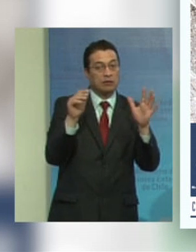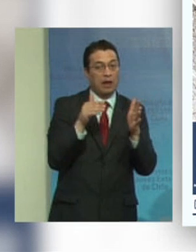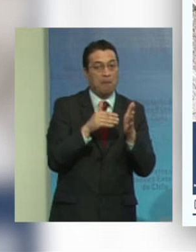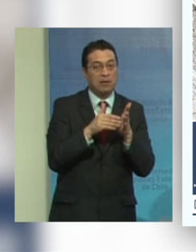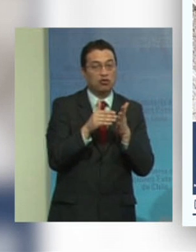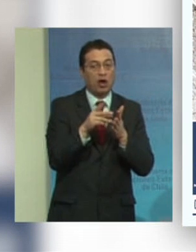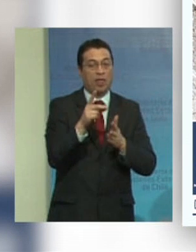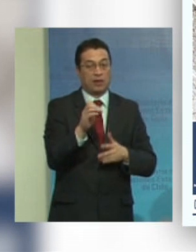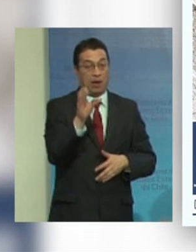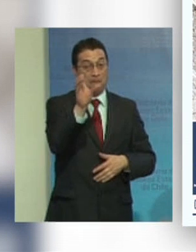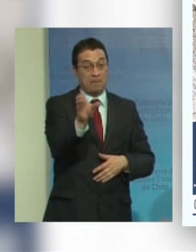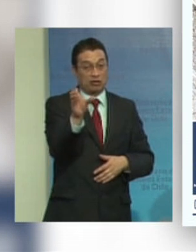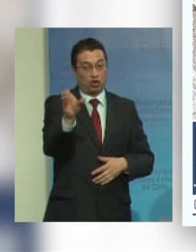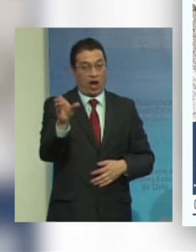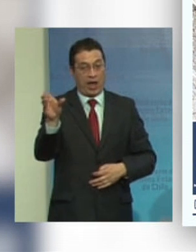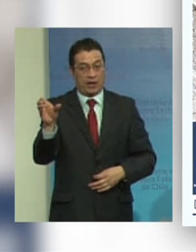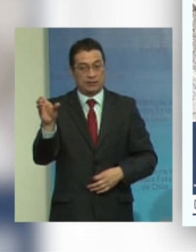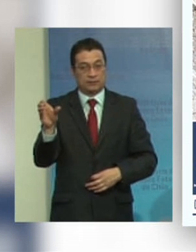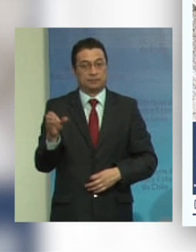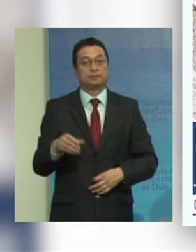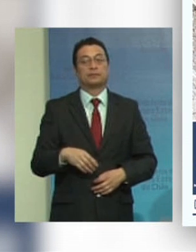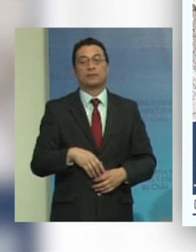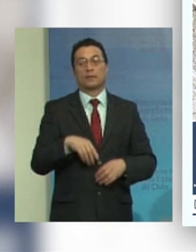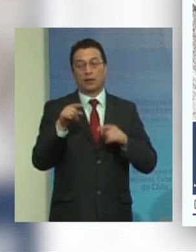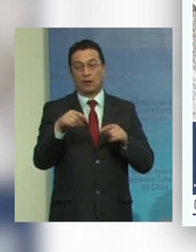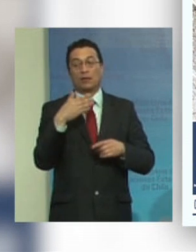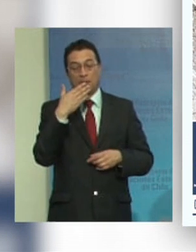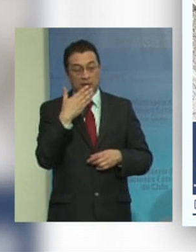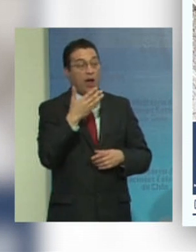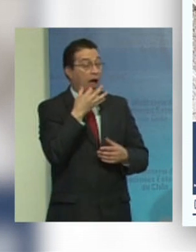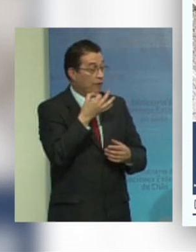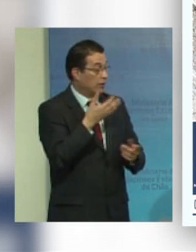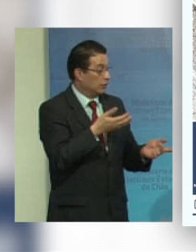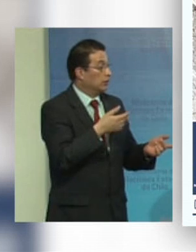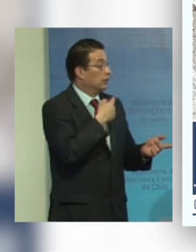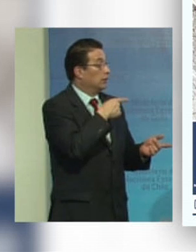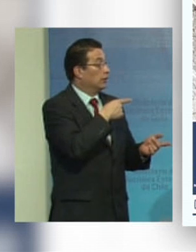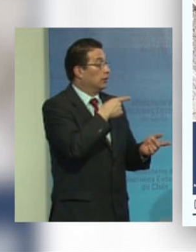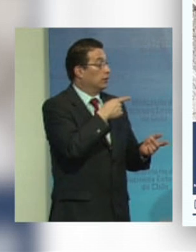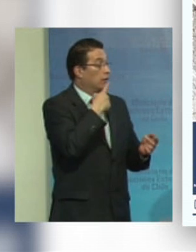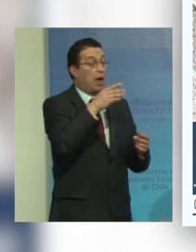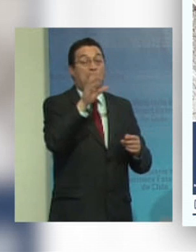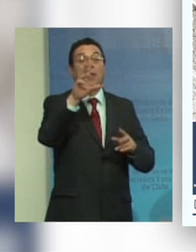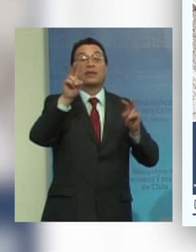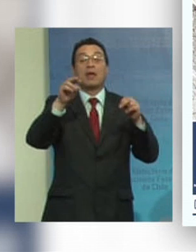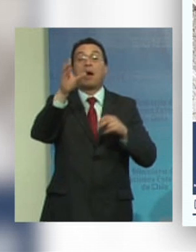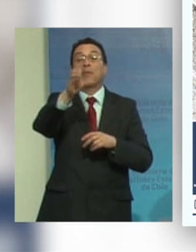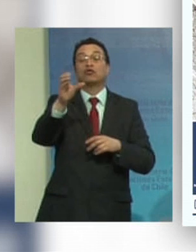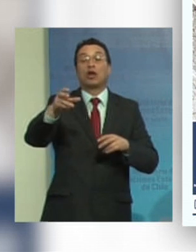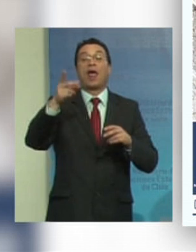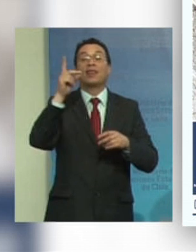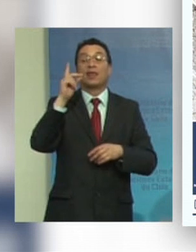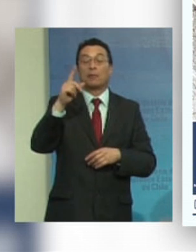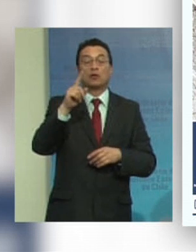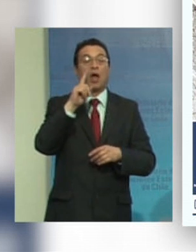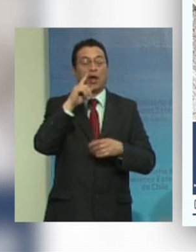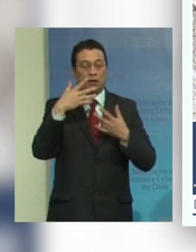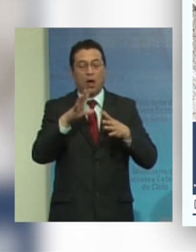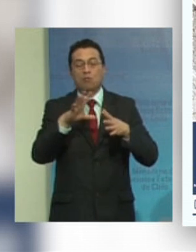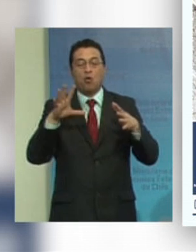personas como también ya habló María Soledad el tema de las personas con discapacidad está muy